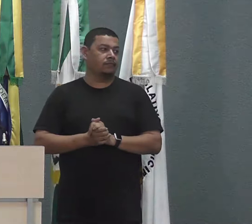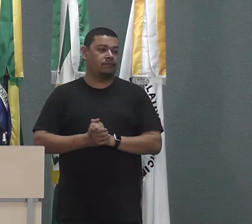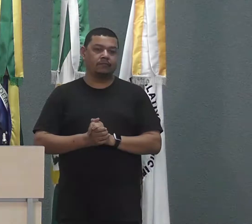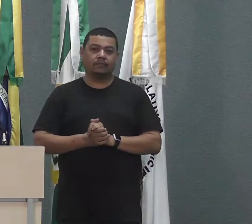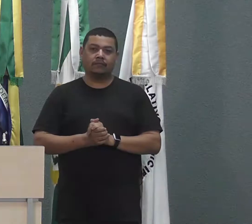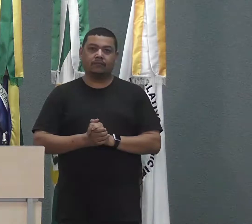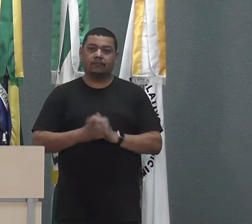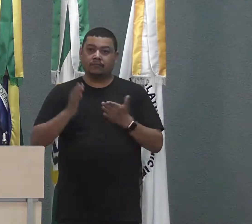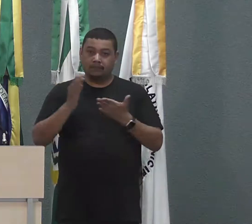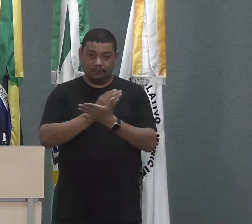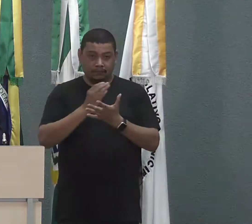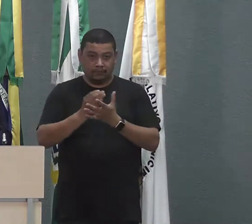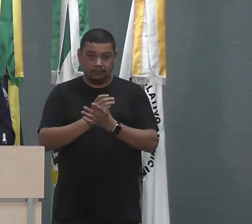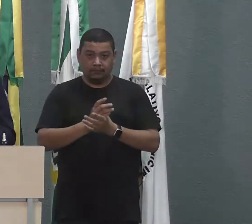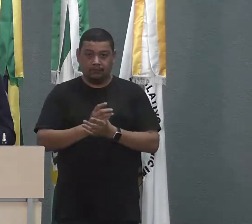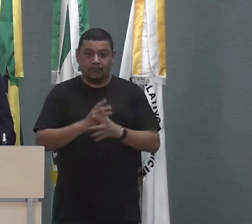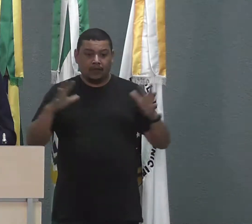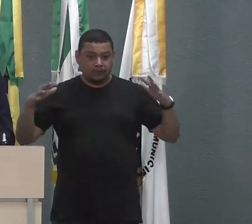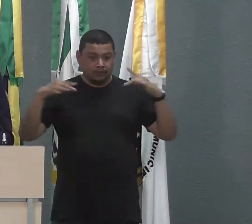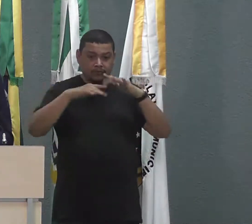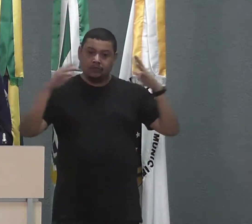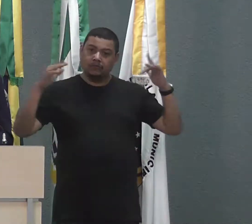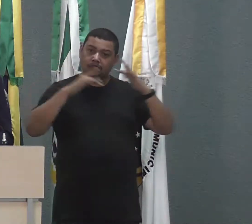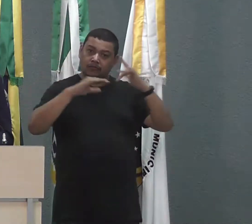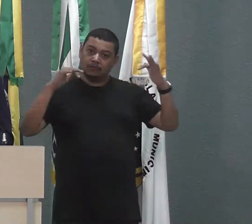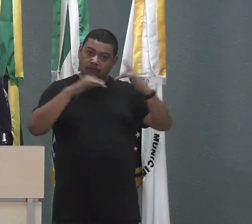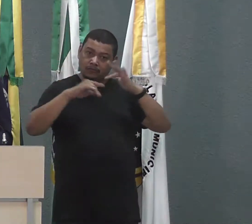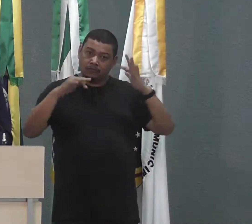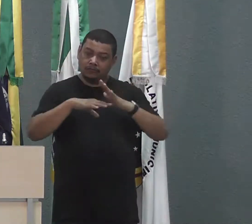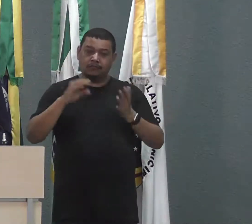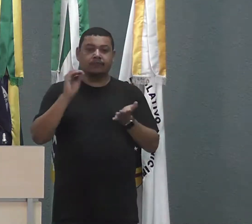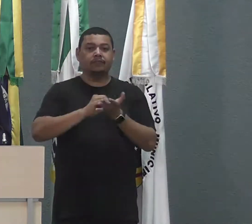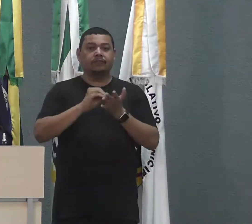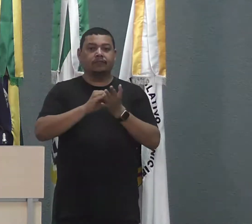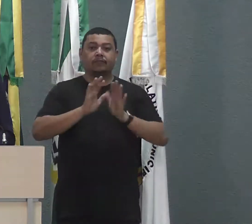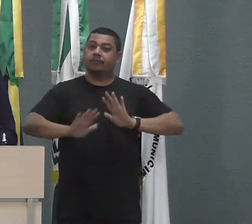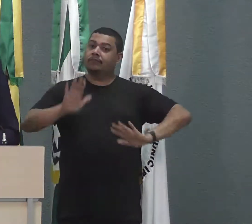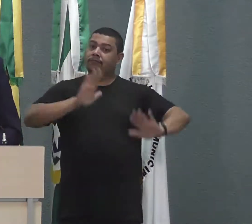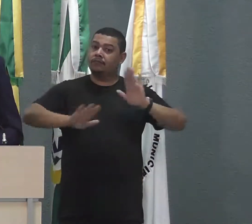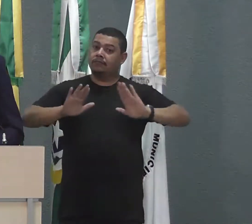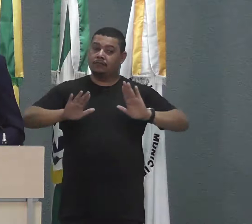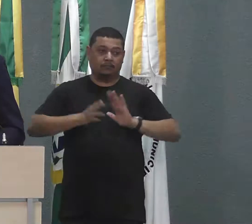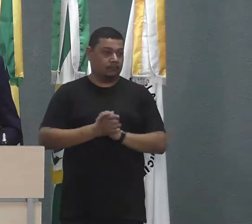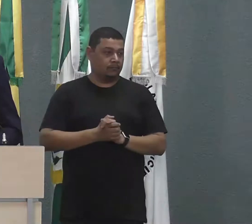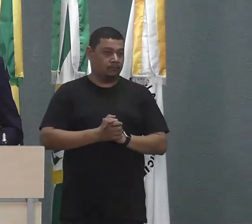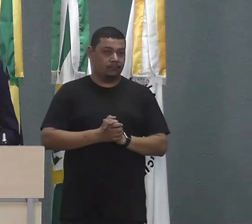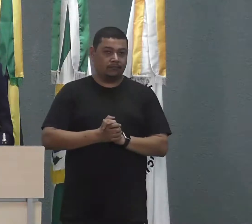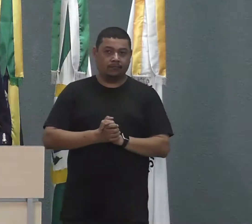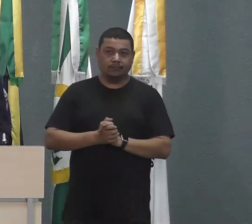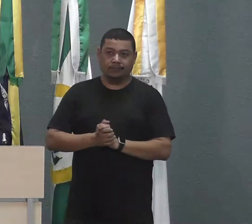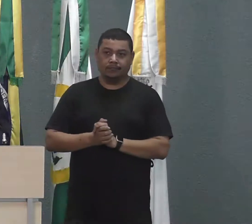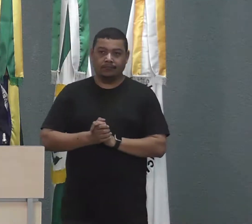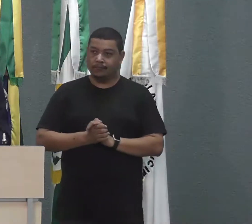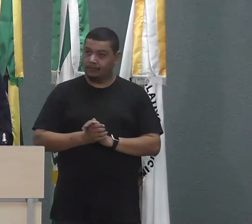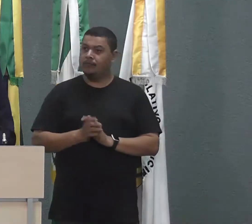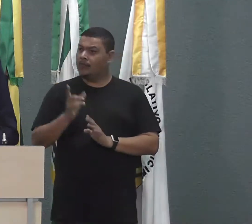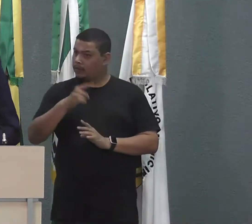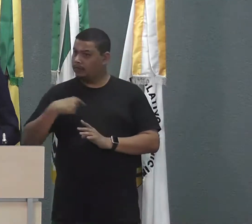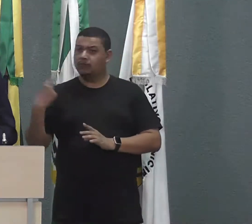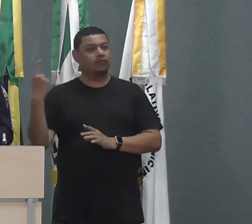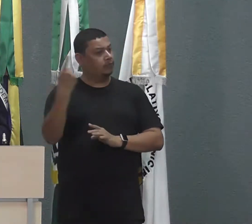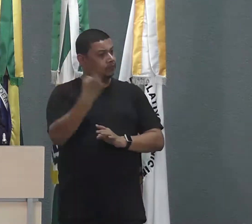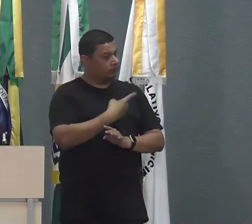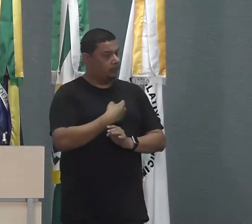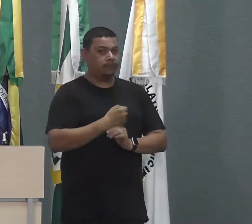algumas aglomerações, às vezes a falta de cuidado nosso. Nosso, eu digo, nós vereadores e toda a população.